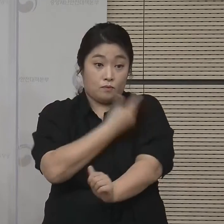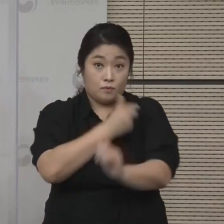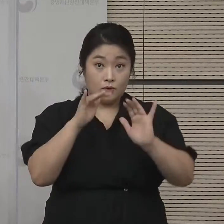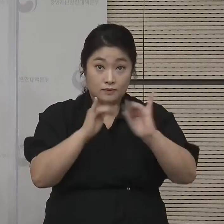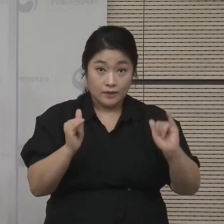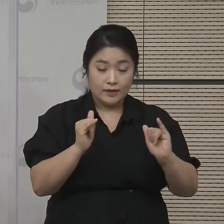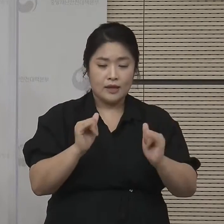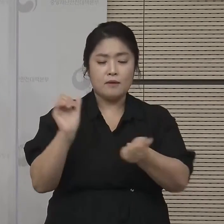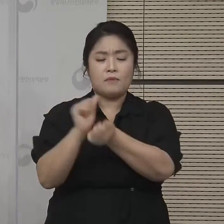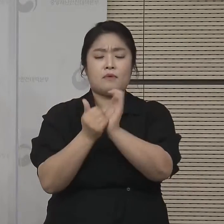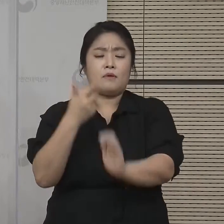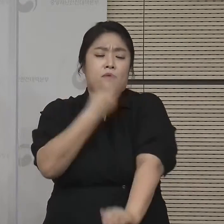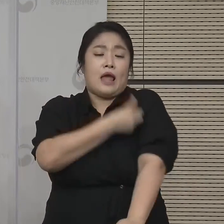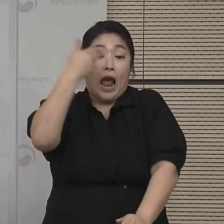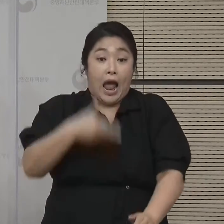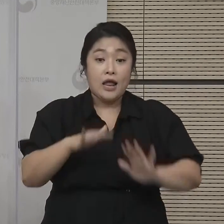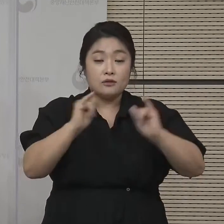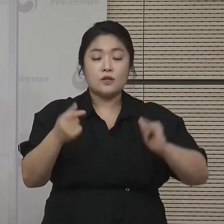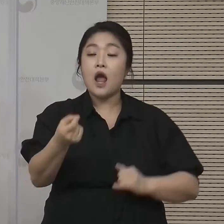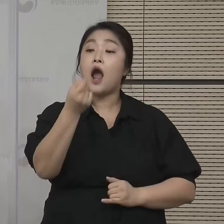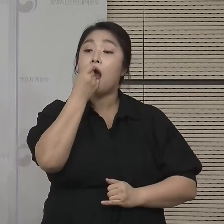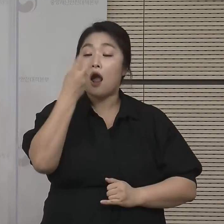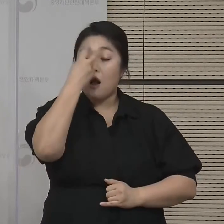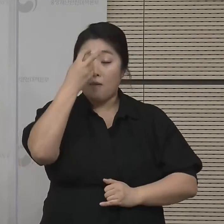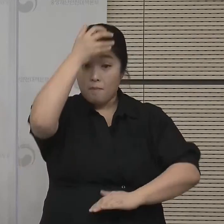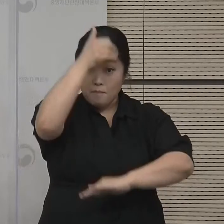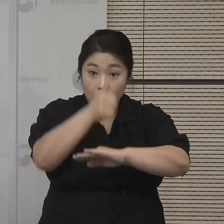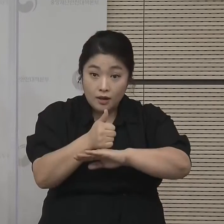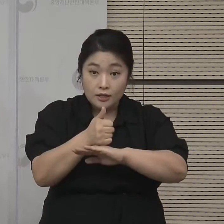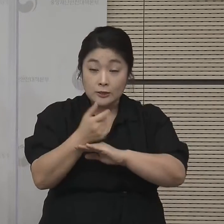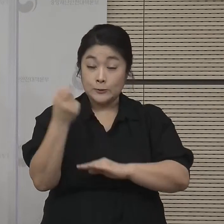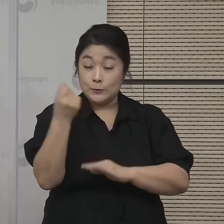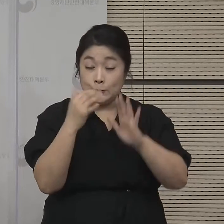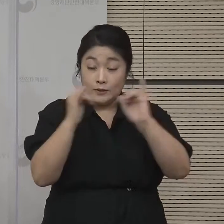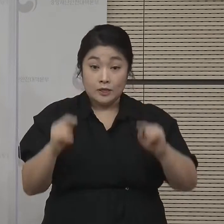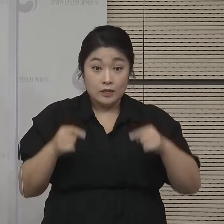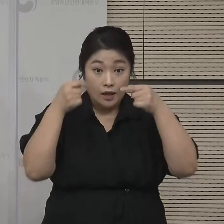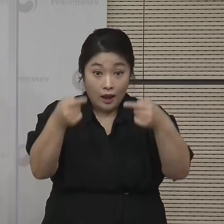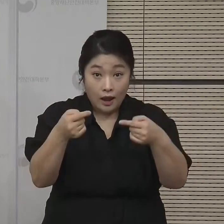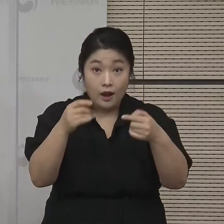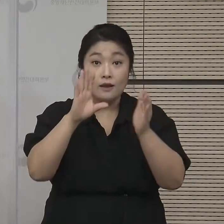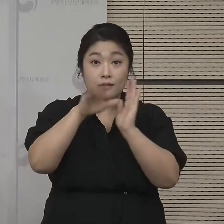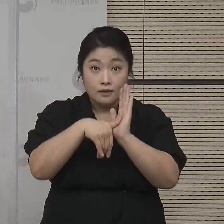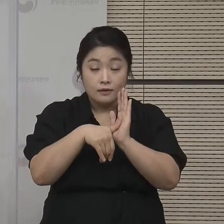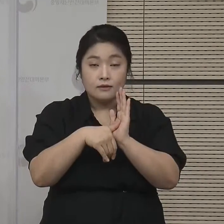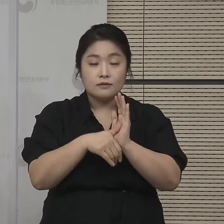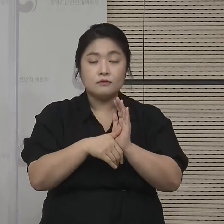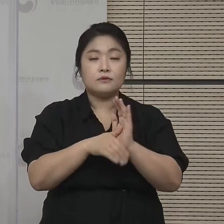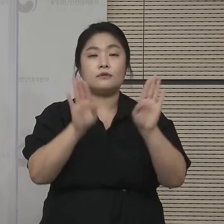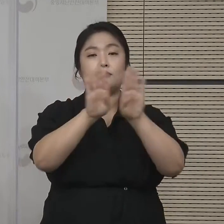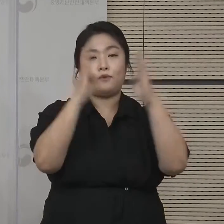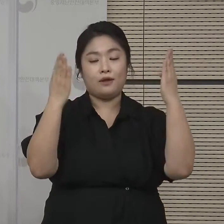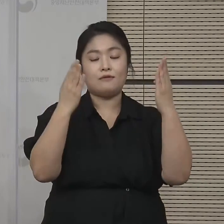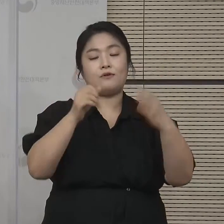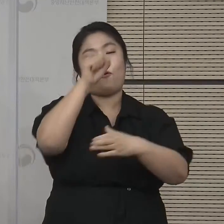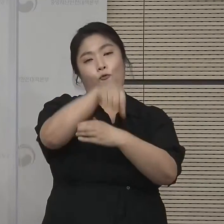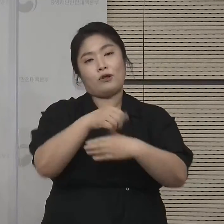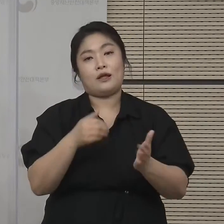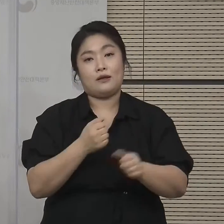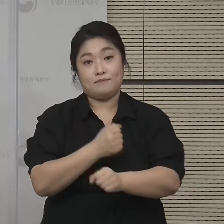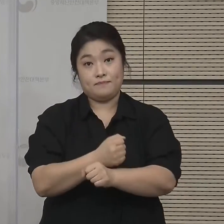미접종자 중에서 PCR 음성확인자로 최소 인원이 참여하는 경우에는 대외교치를 허용토록 하였습니다.